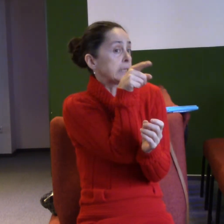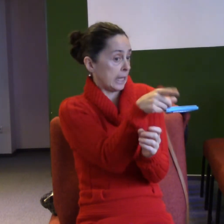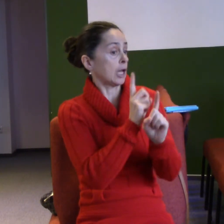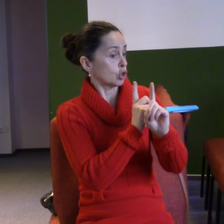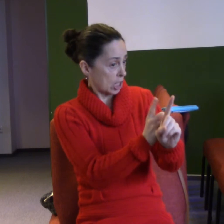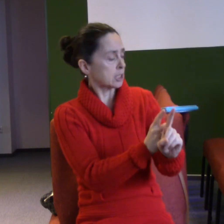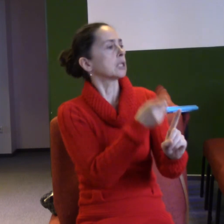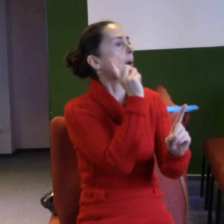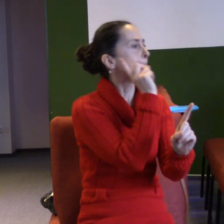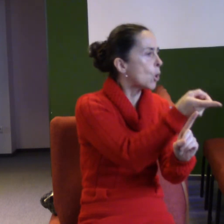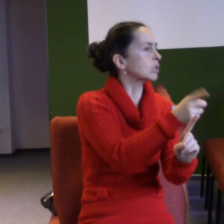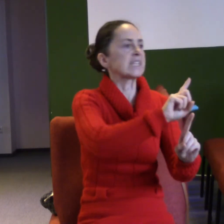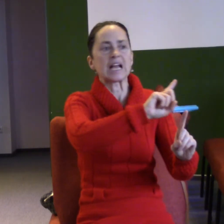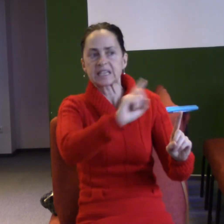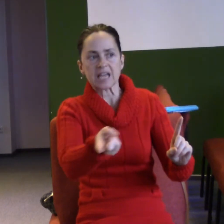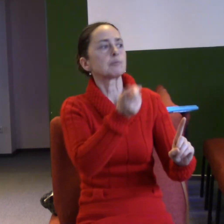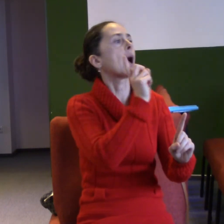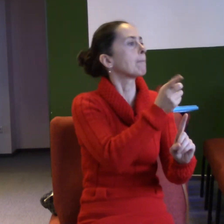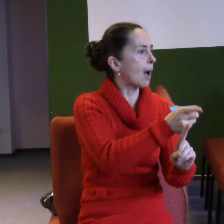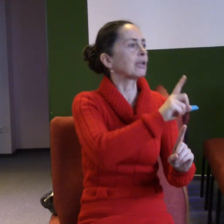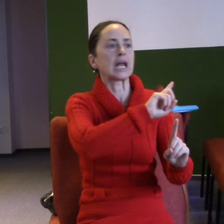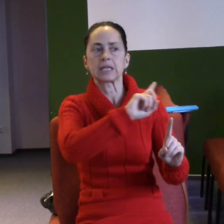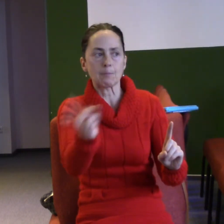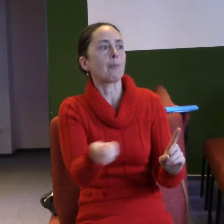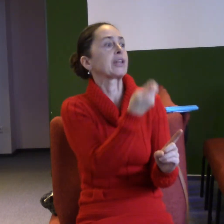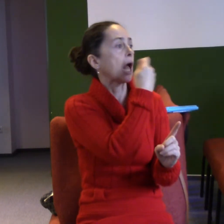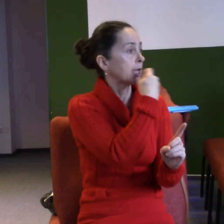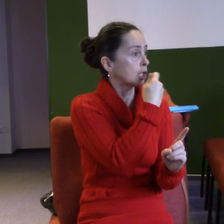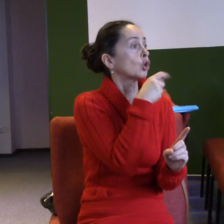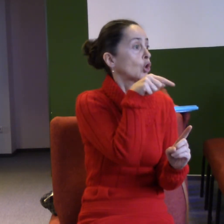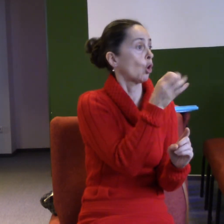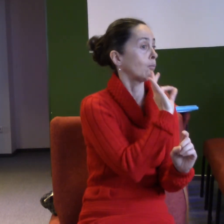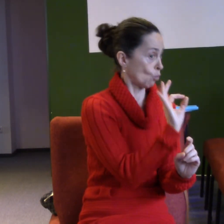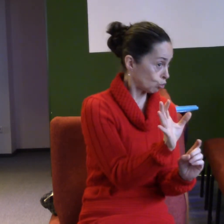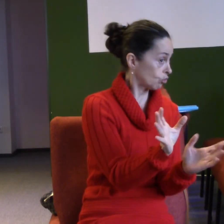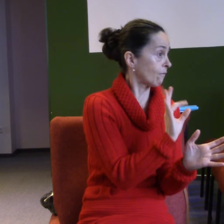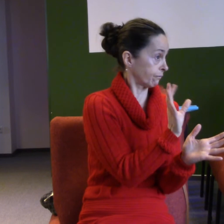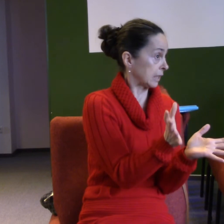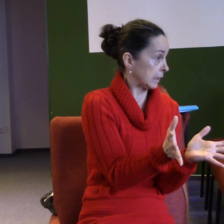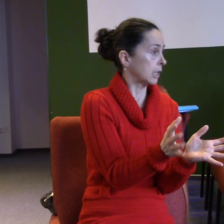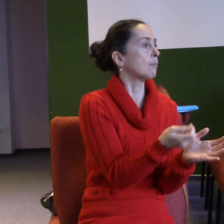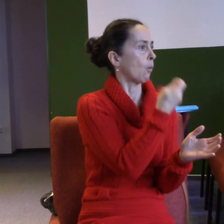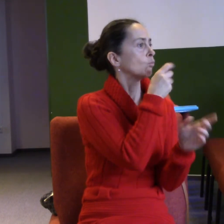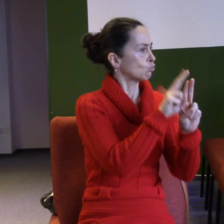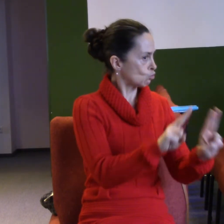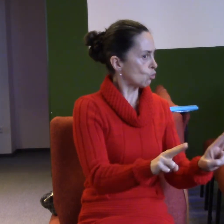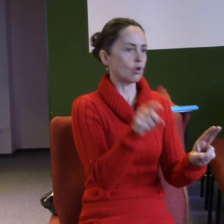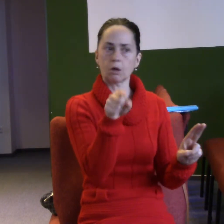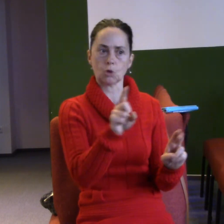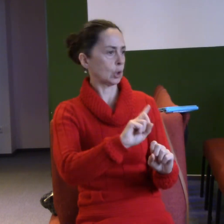nejíš, v tady den se máš schromáždovat prostě ty stejné věci, které řešíme furt my, jak má všechno vypadat a nemá. A Pavel do